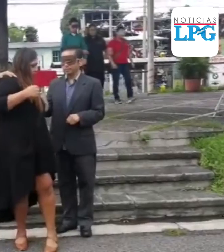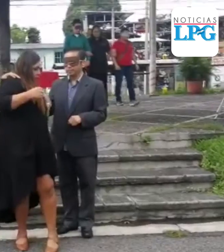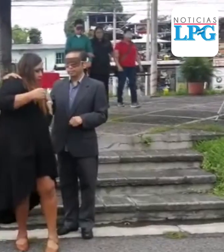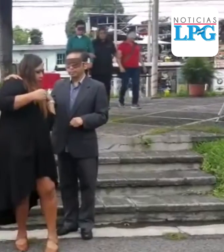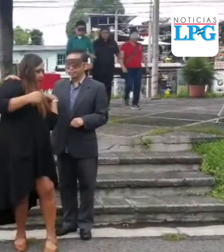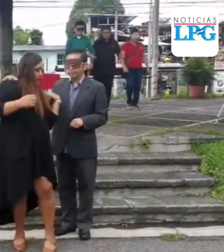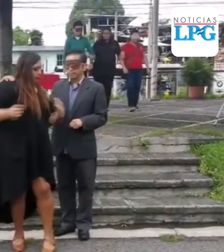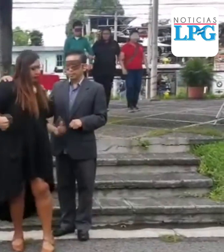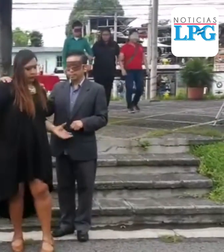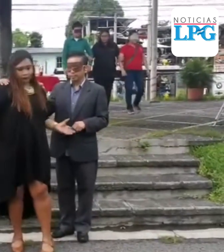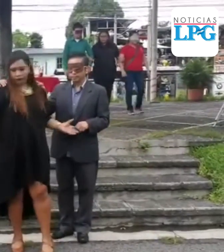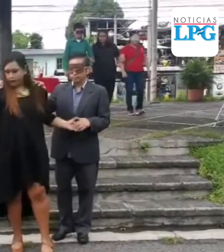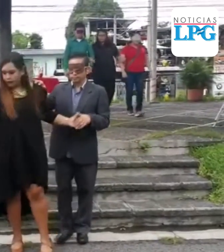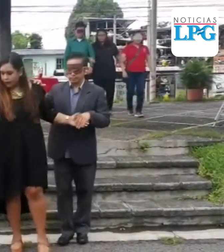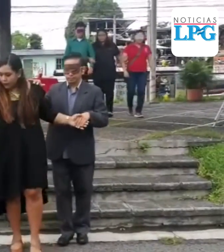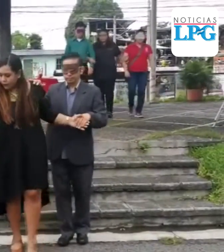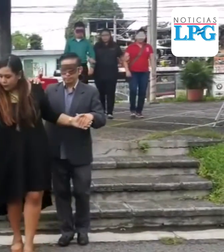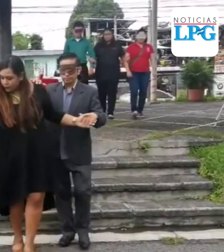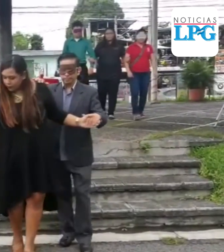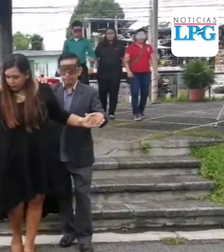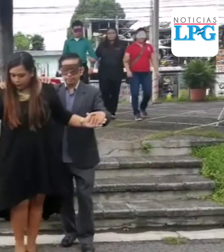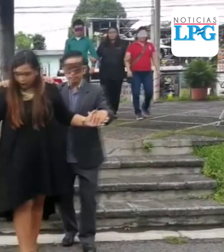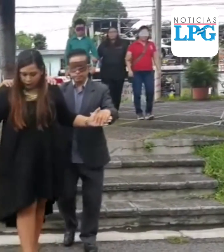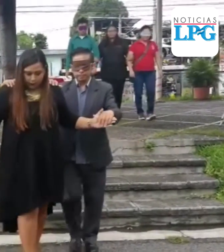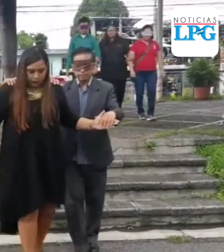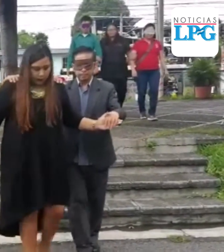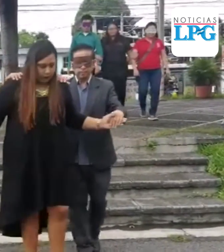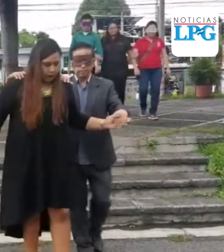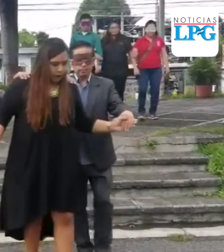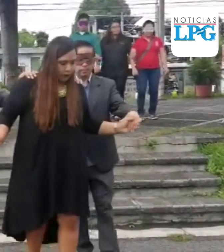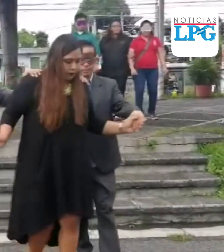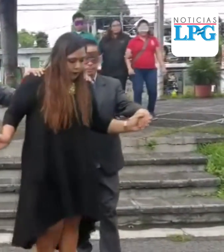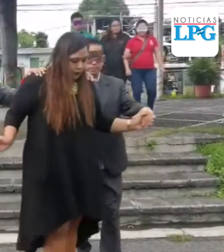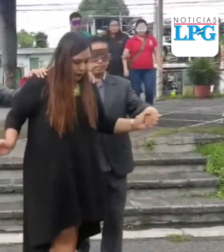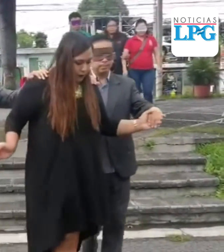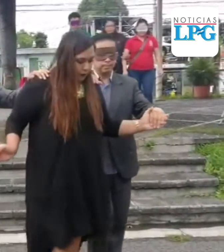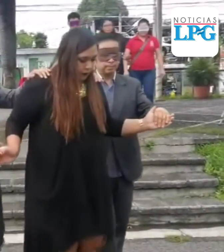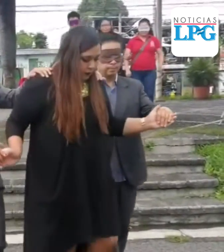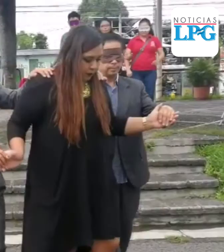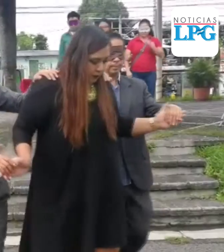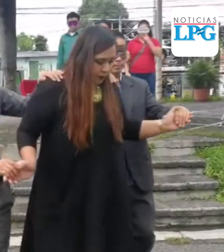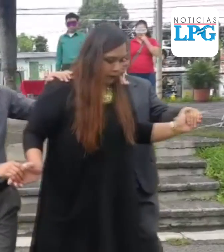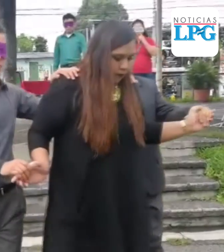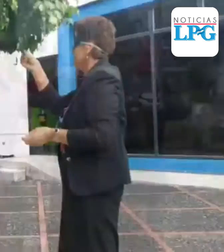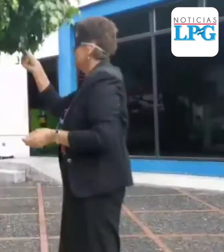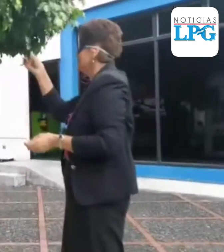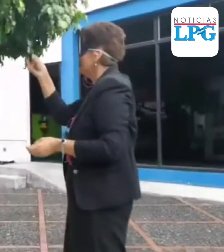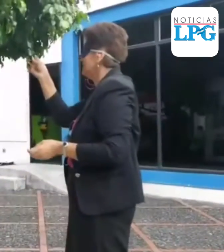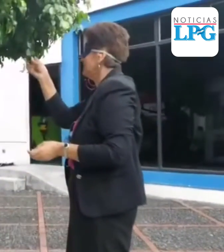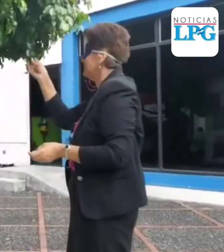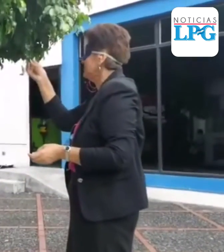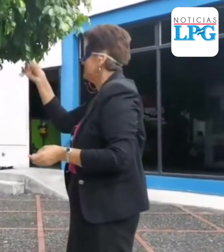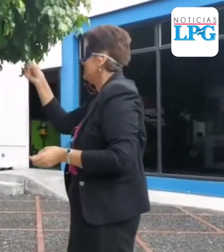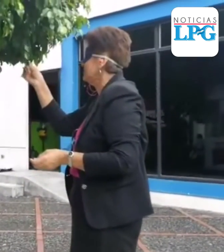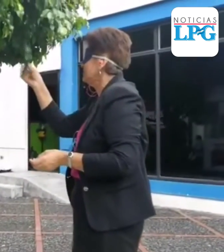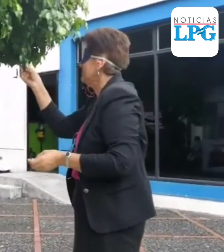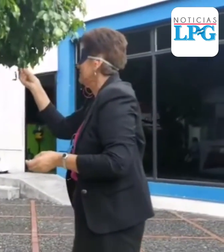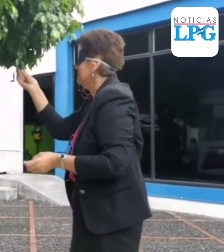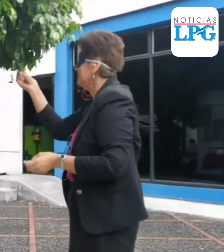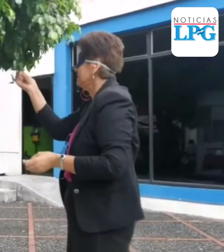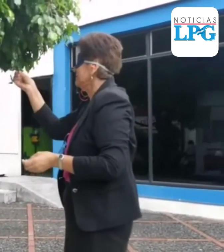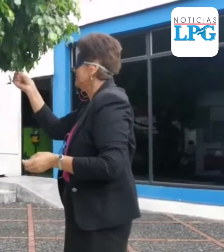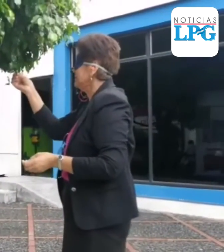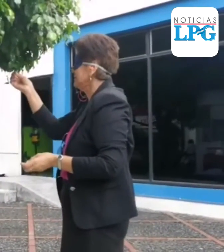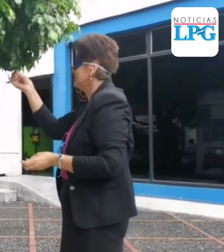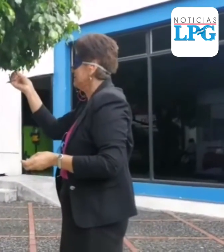síndrome de Usher, que es cuando una persona sorda pierde la visión o un ciego que pierde su abolición. También puede ser adquirida cuando pierden